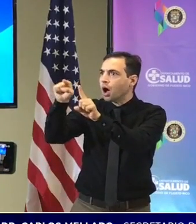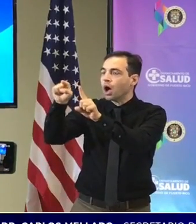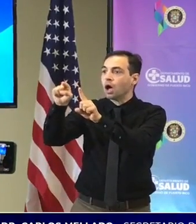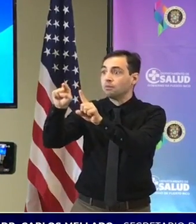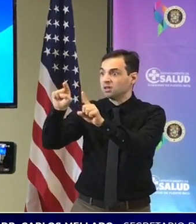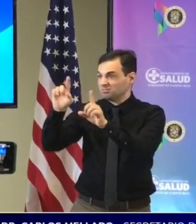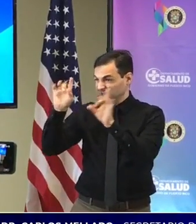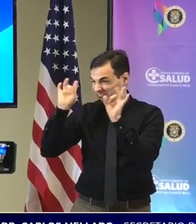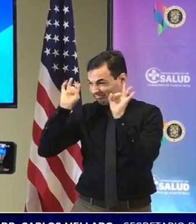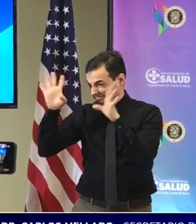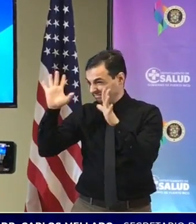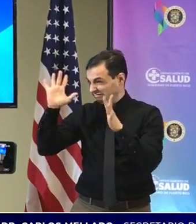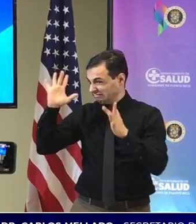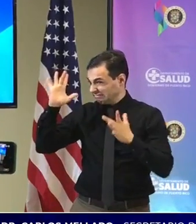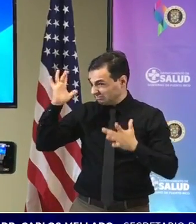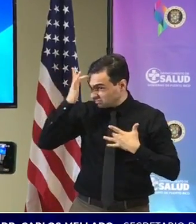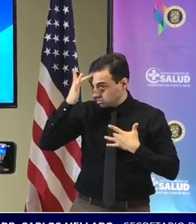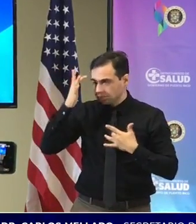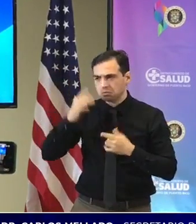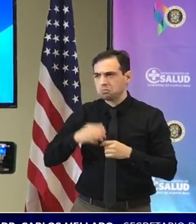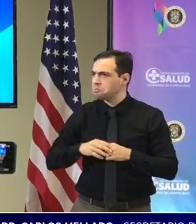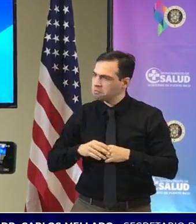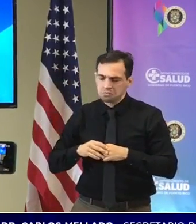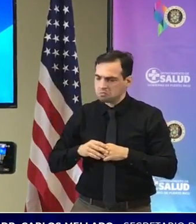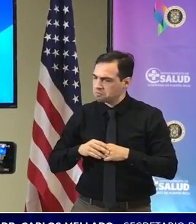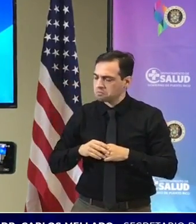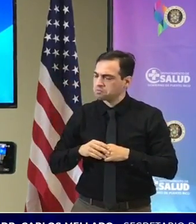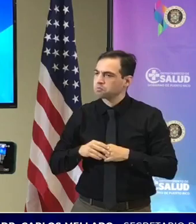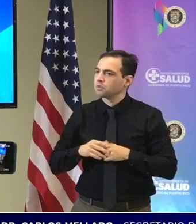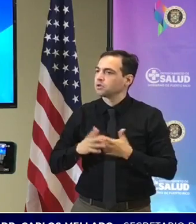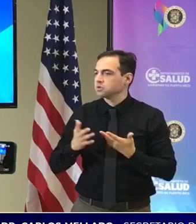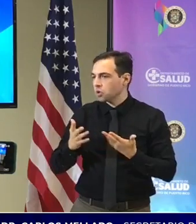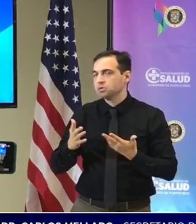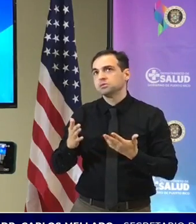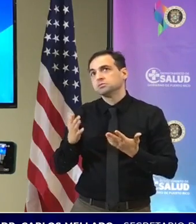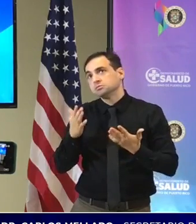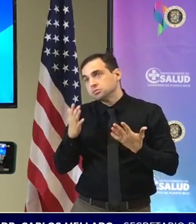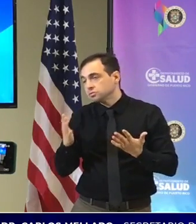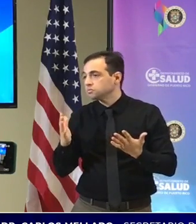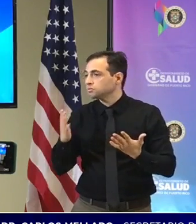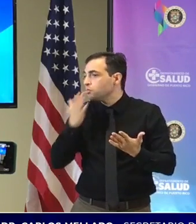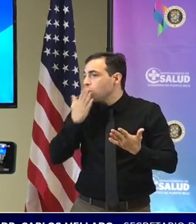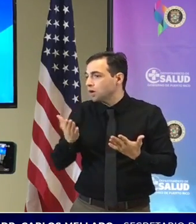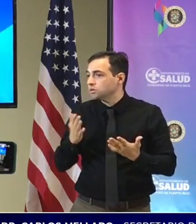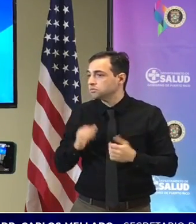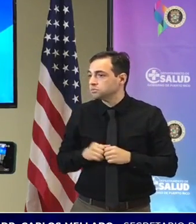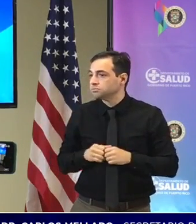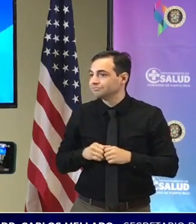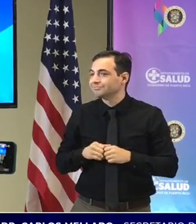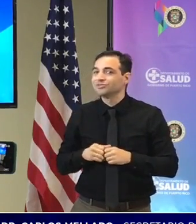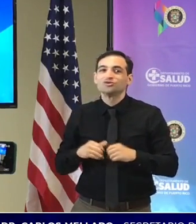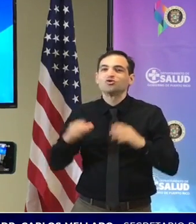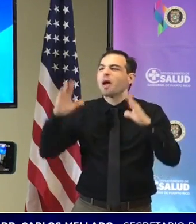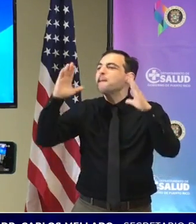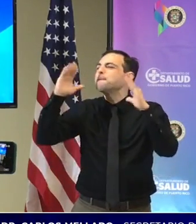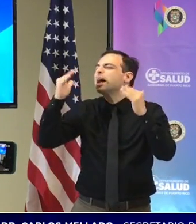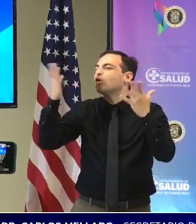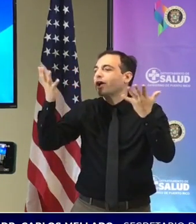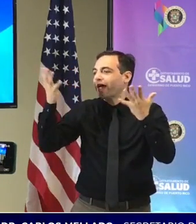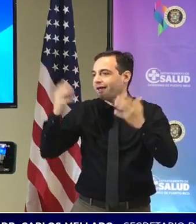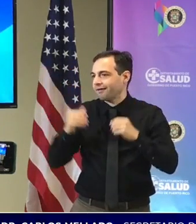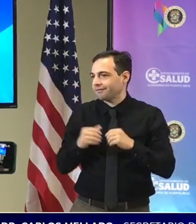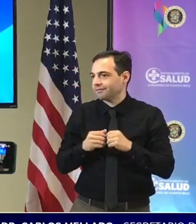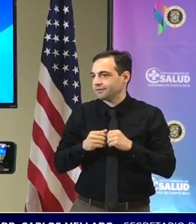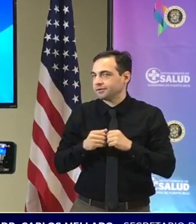no hubo mayores consecuencias así que eso es lo que eso es lo que yo espero del COVID o sea yo espero que